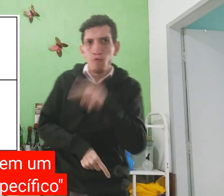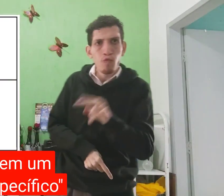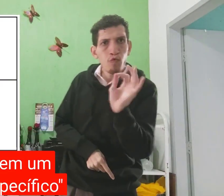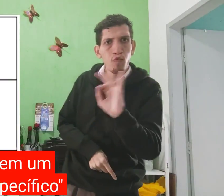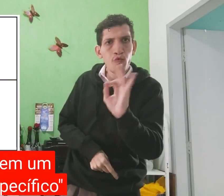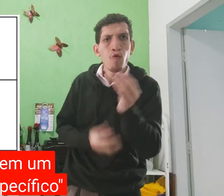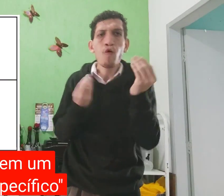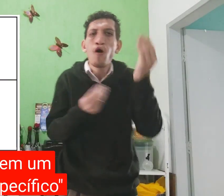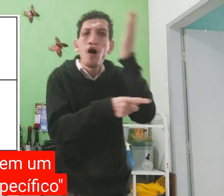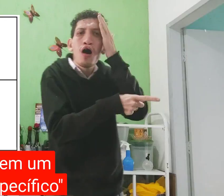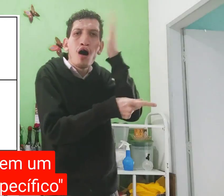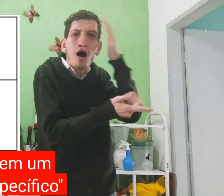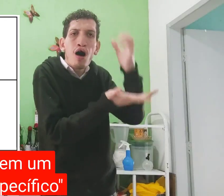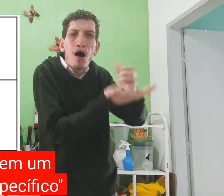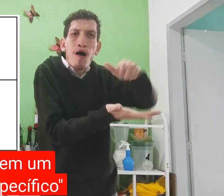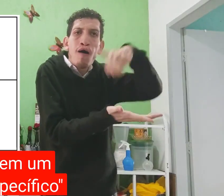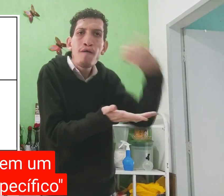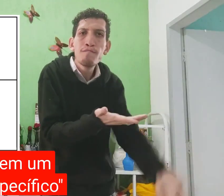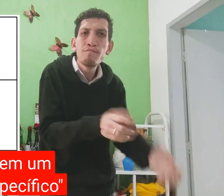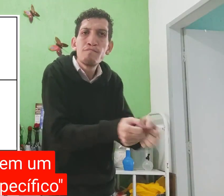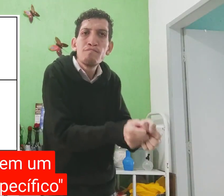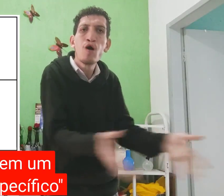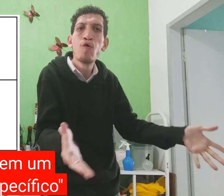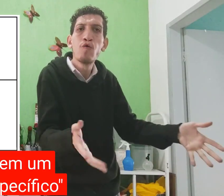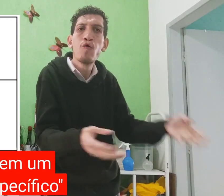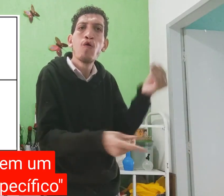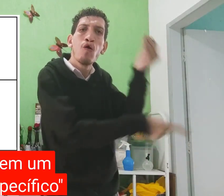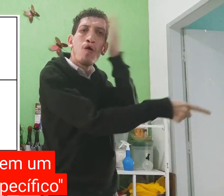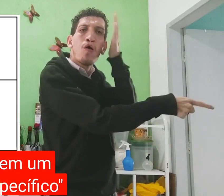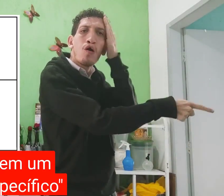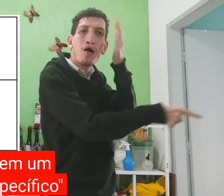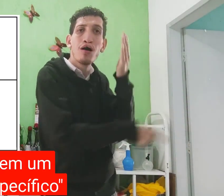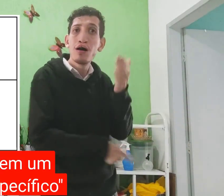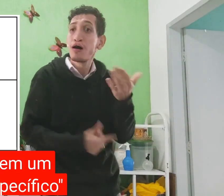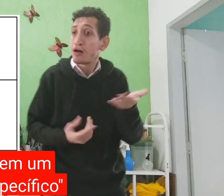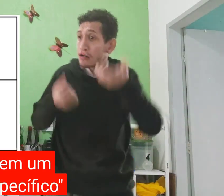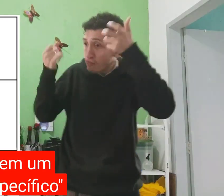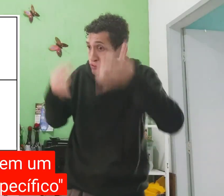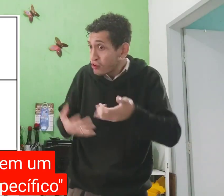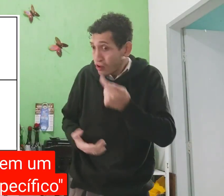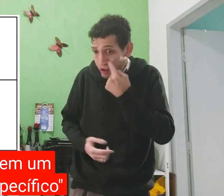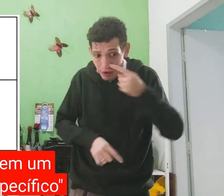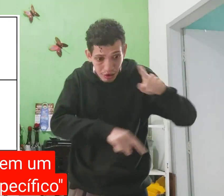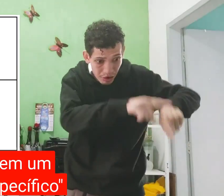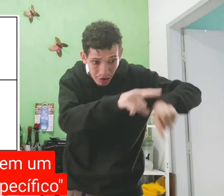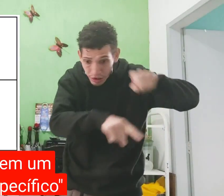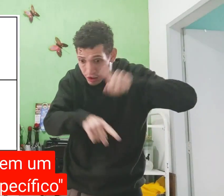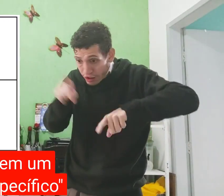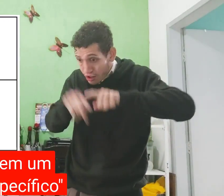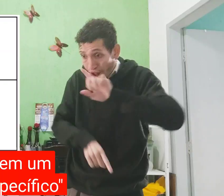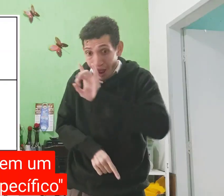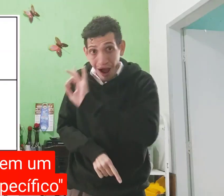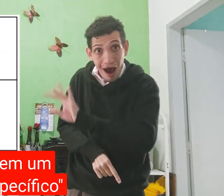ela sabe? Ela viu nada, como que sabe que o óculos caiu e quebrou? Como sabe? Aí ela explicar, olha,